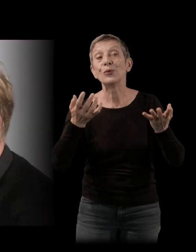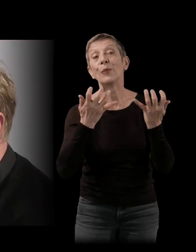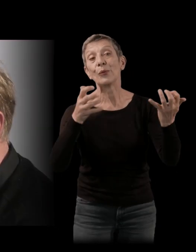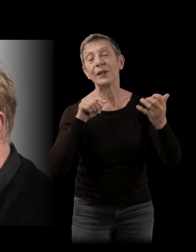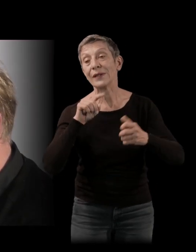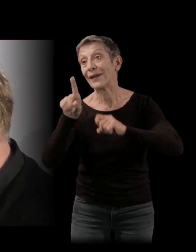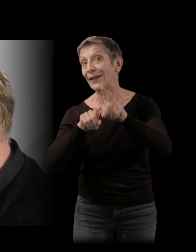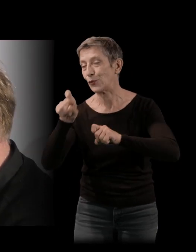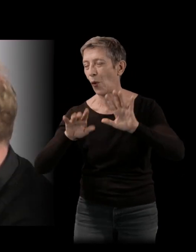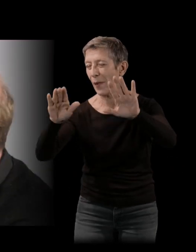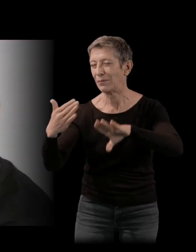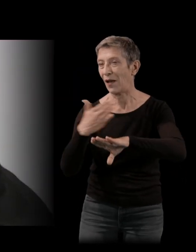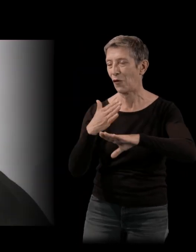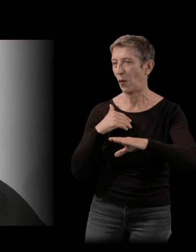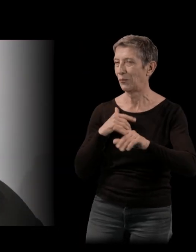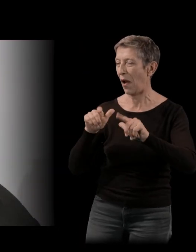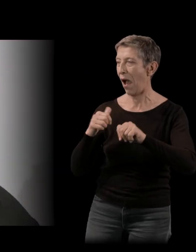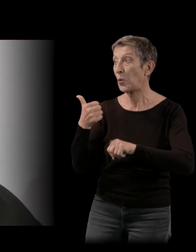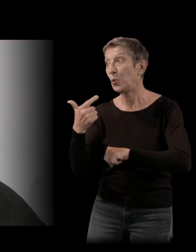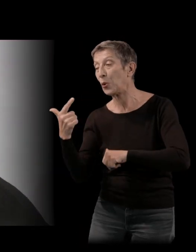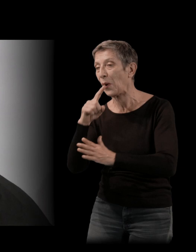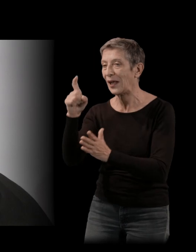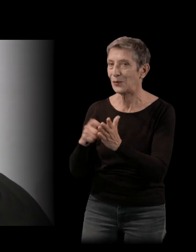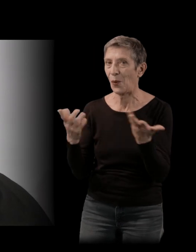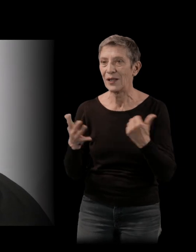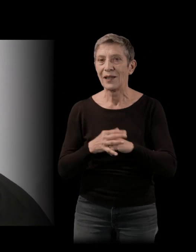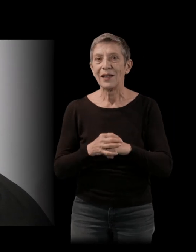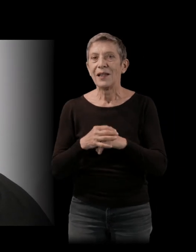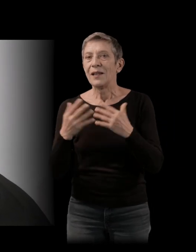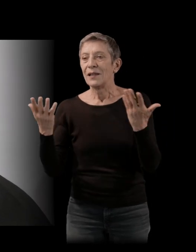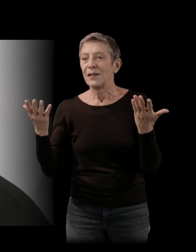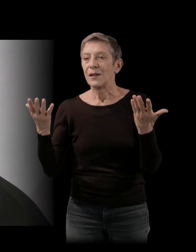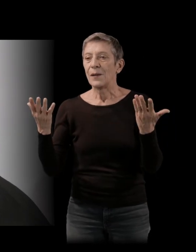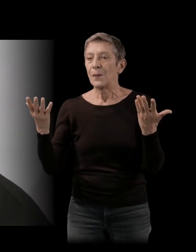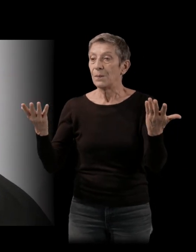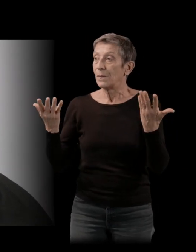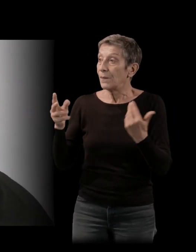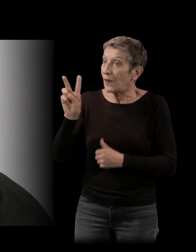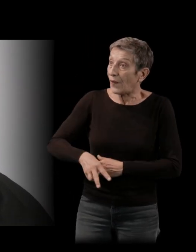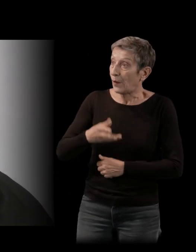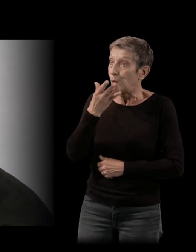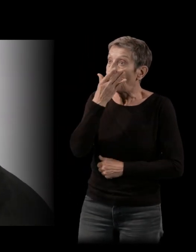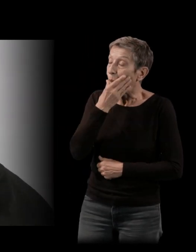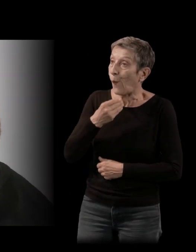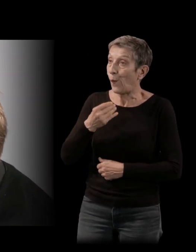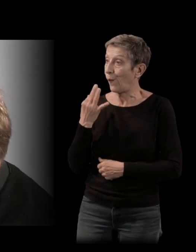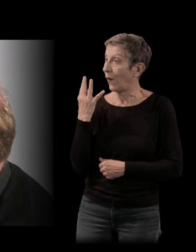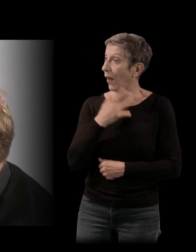je suis sûr qu'il y a plein de questions qui vont se poser sur ce que vous évoquez. Ce qui est très beau et très agréable pour le lecteur, c'est que c'est aussi un livre